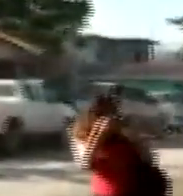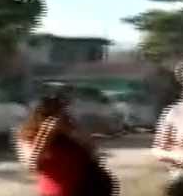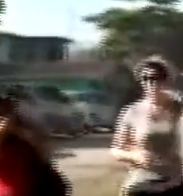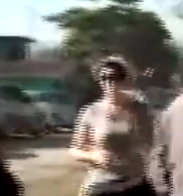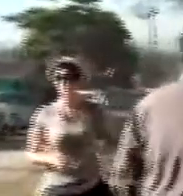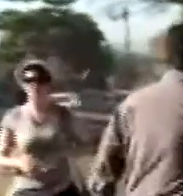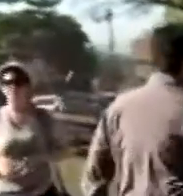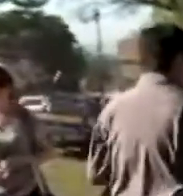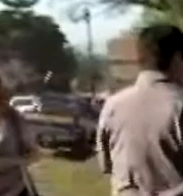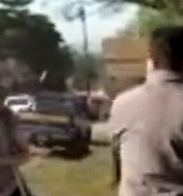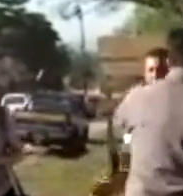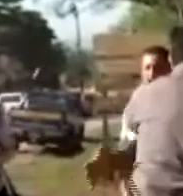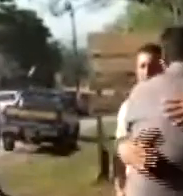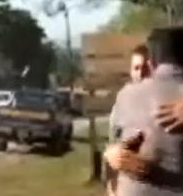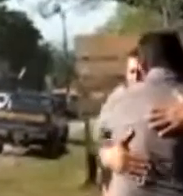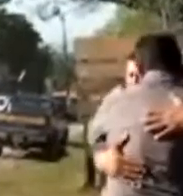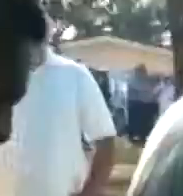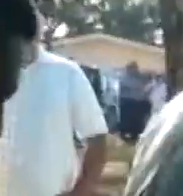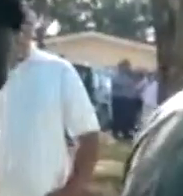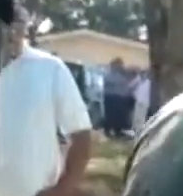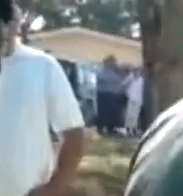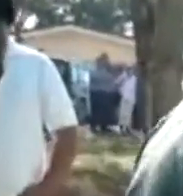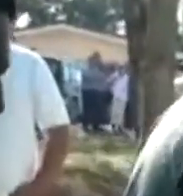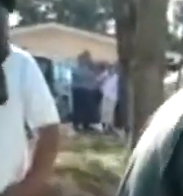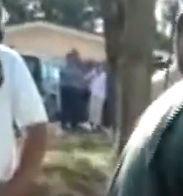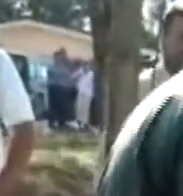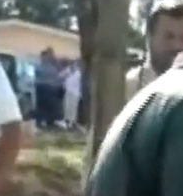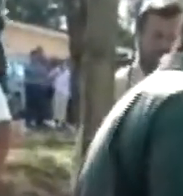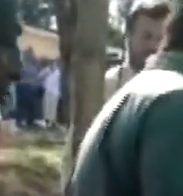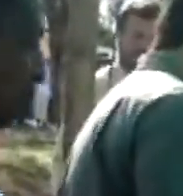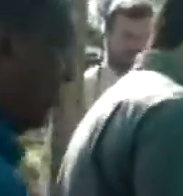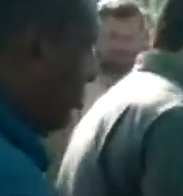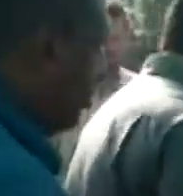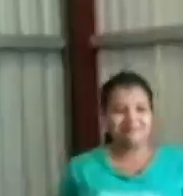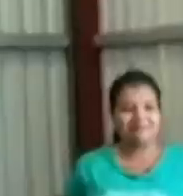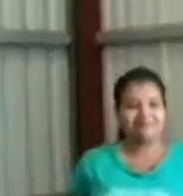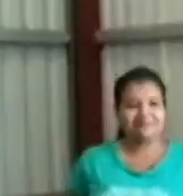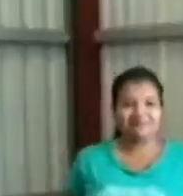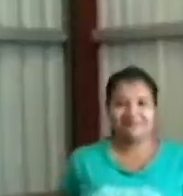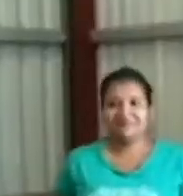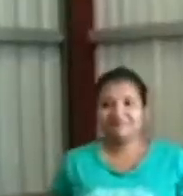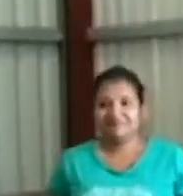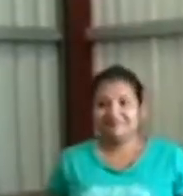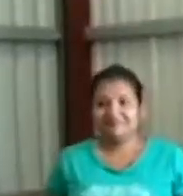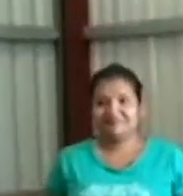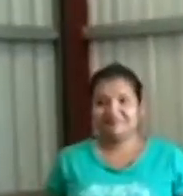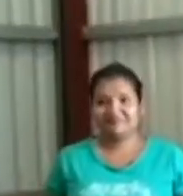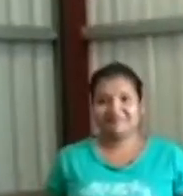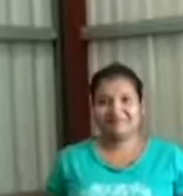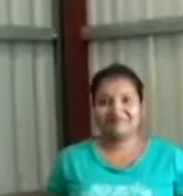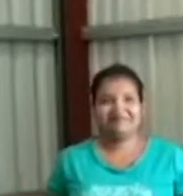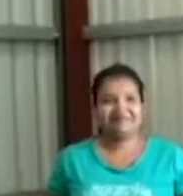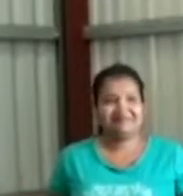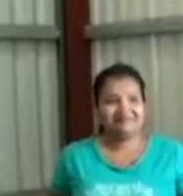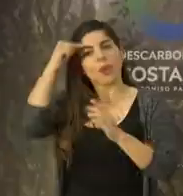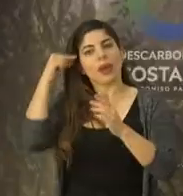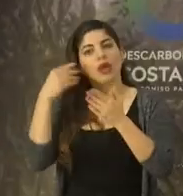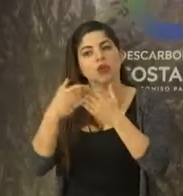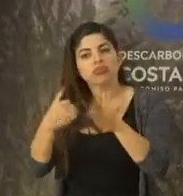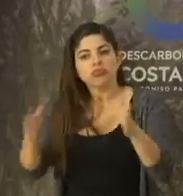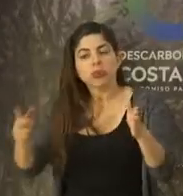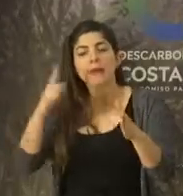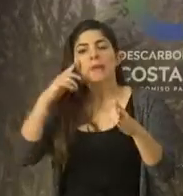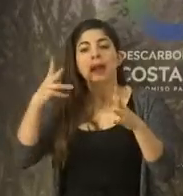los pueblos indígenas de esta zona. La Mesa de Buenos Aires está marcada también en los principios de gobierno abierto y propone la co